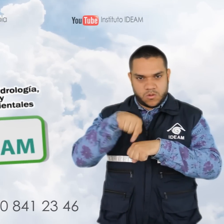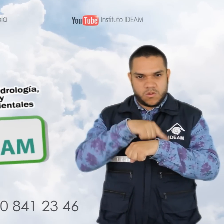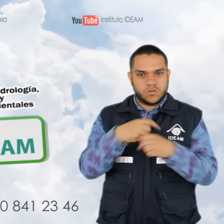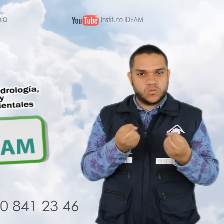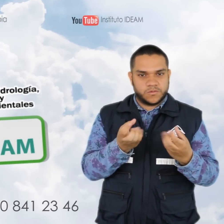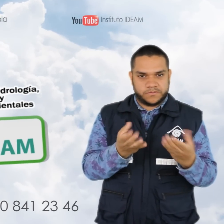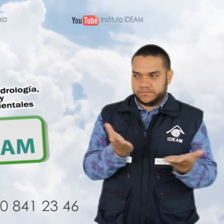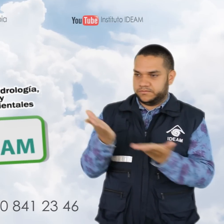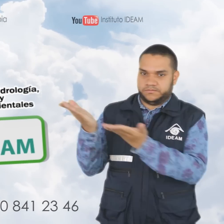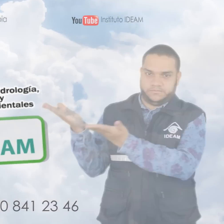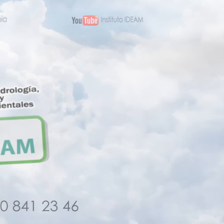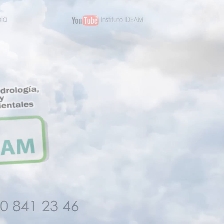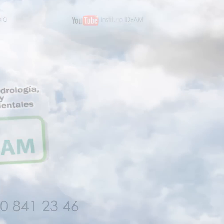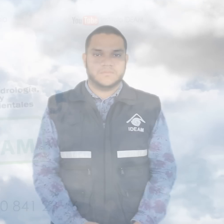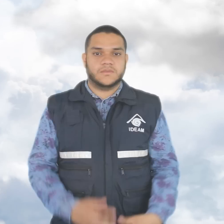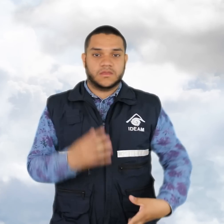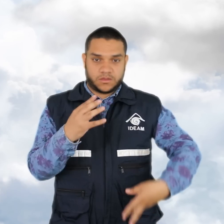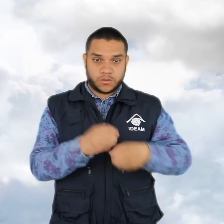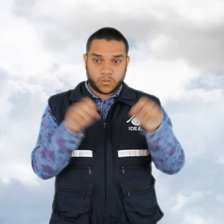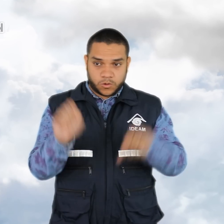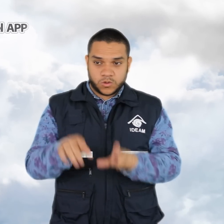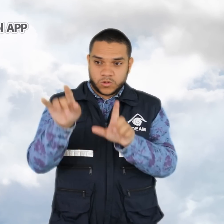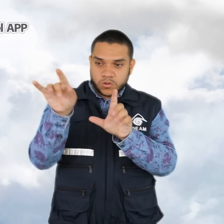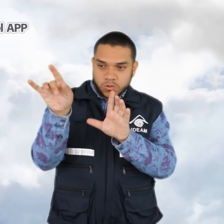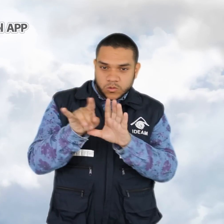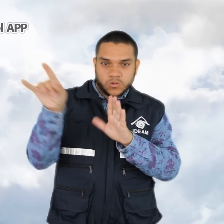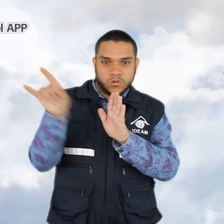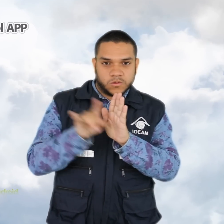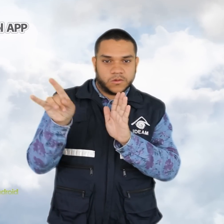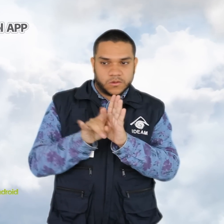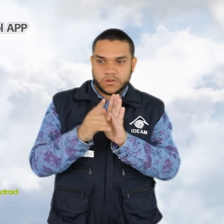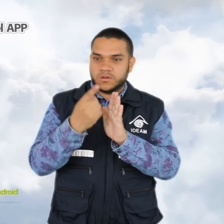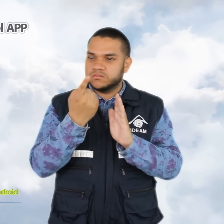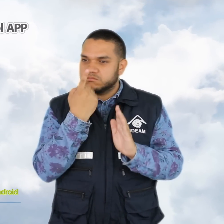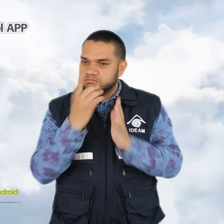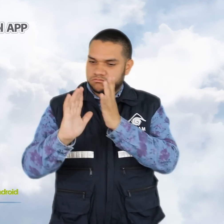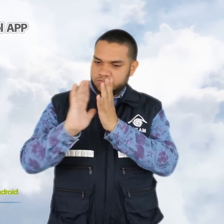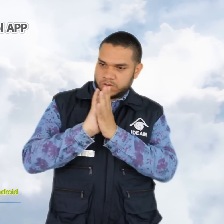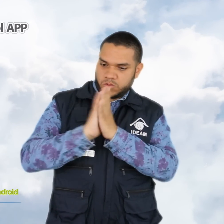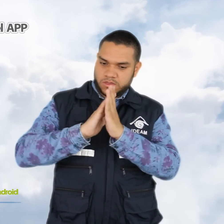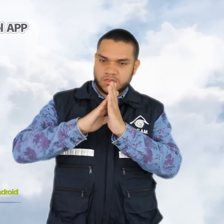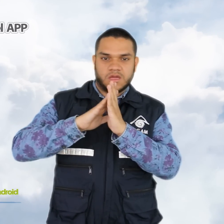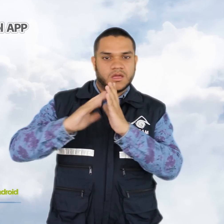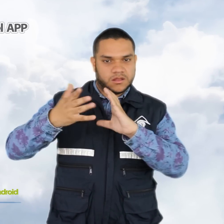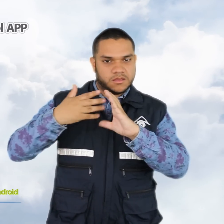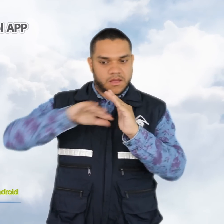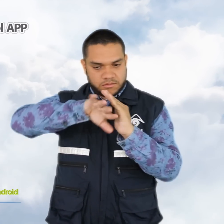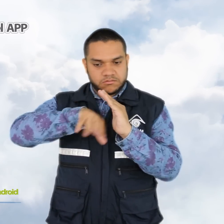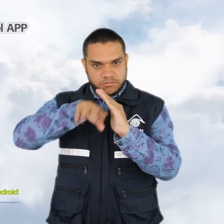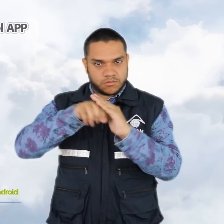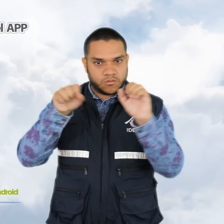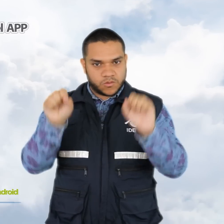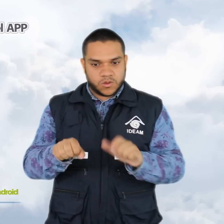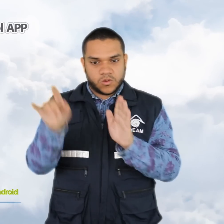teléfonos que aparecen en pantalla. Adicionalmente, los invitamos a descargar nuestro aplicativo Mi Pronóstico disponible